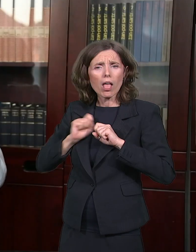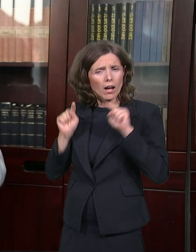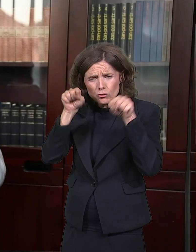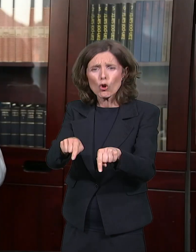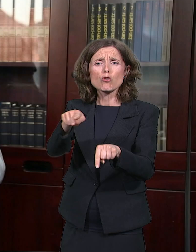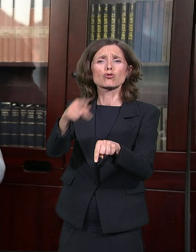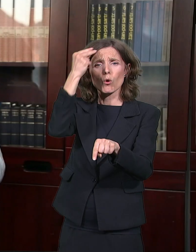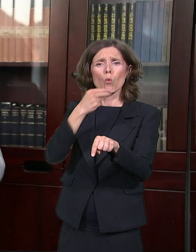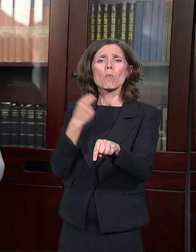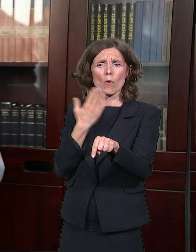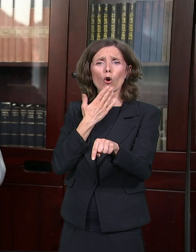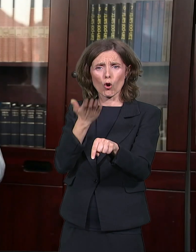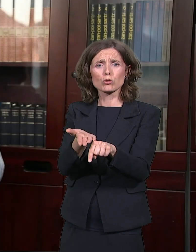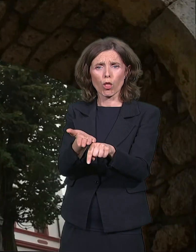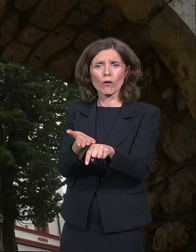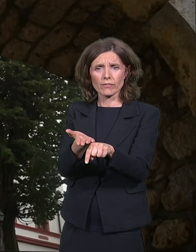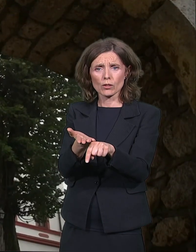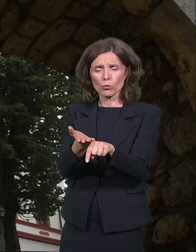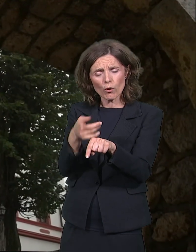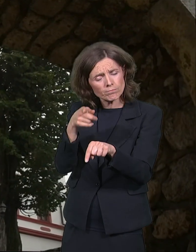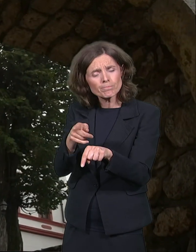taj grad. I nigde drugo.